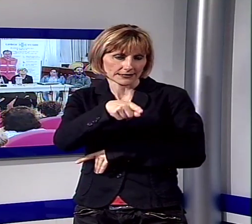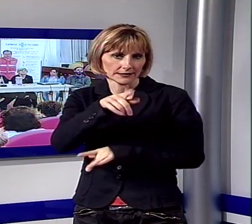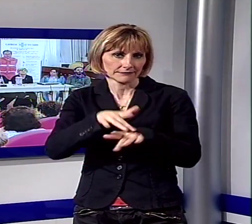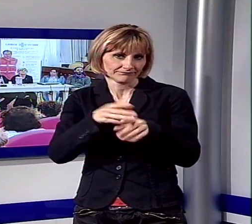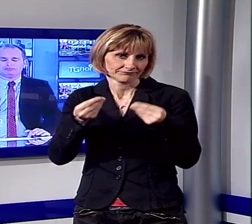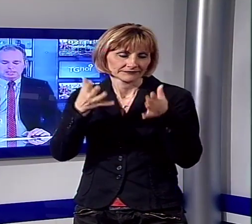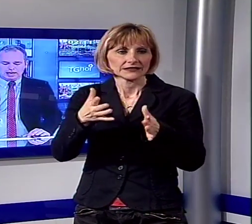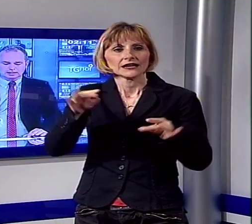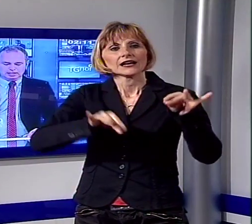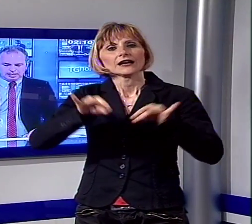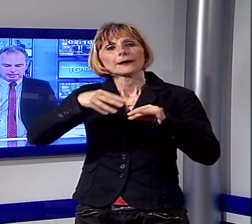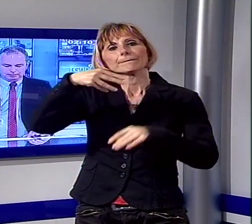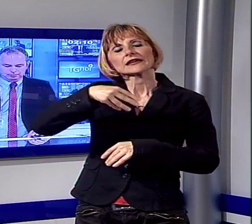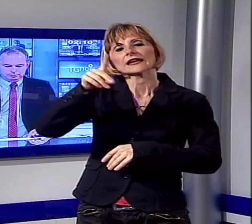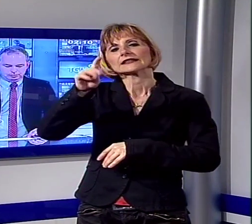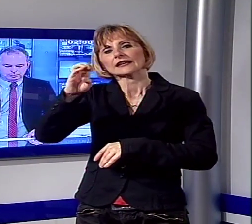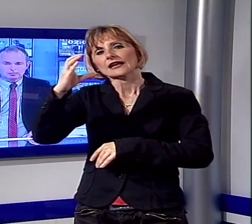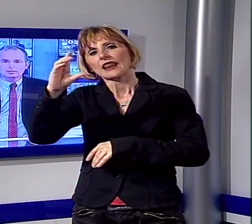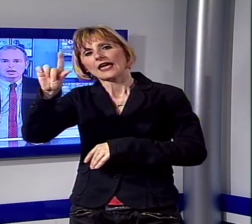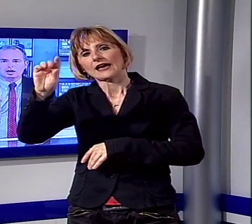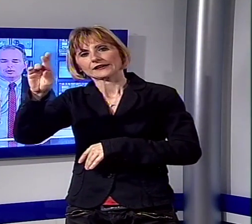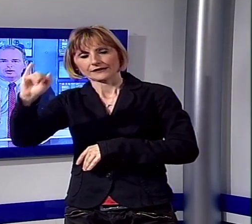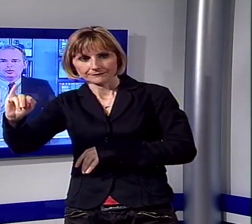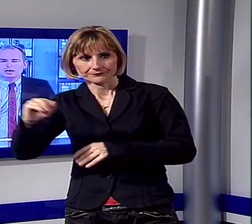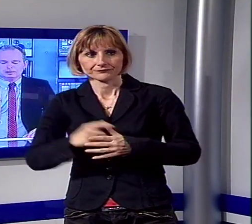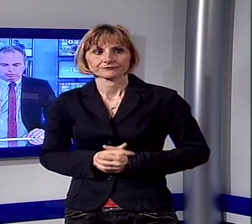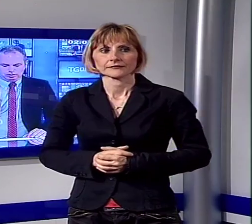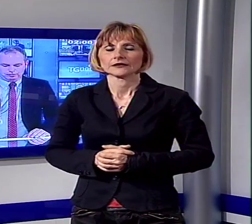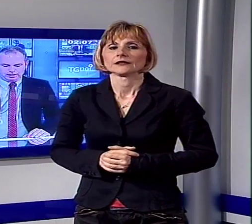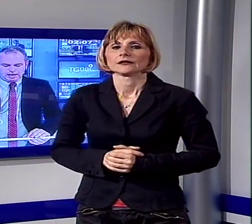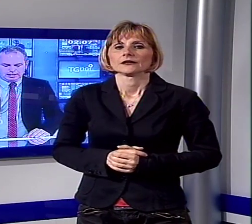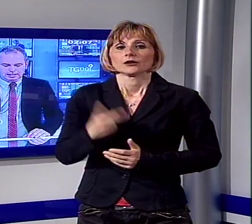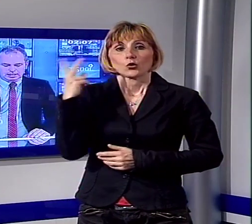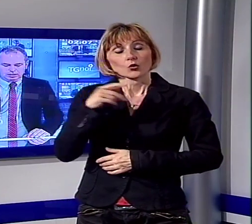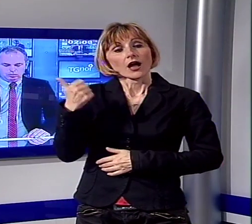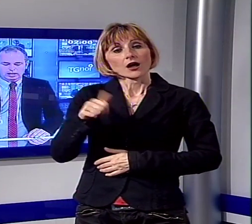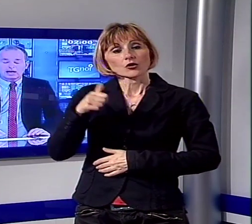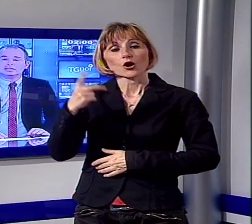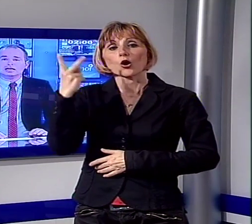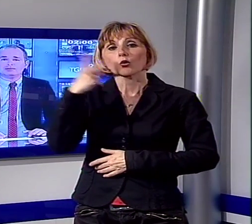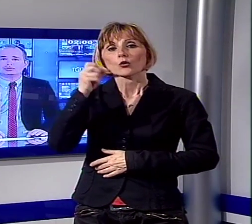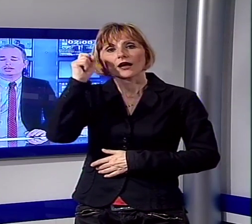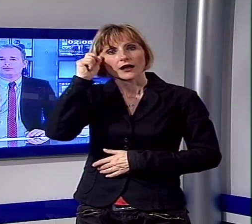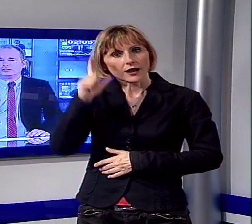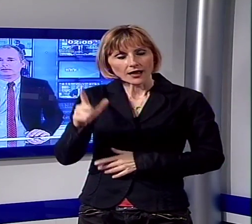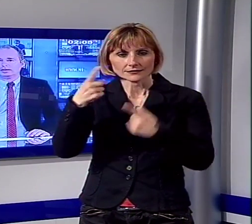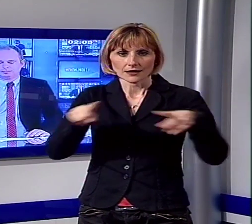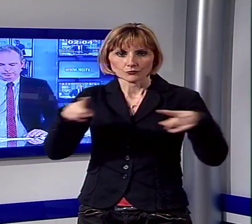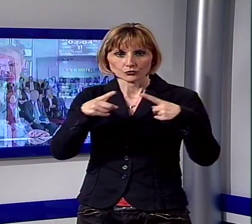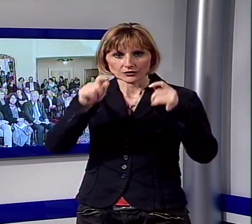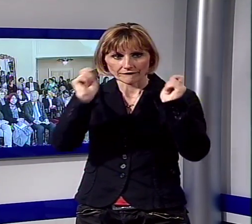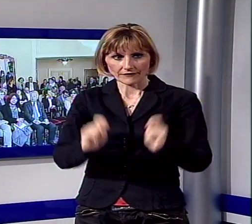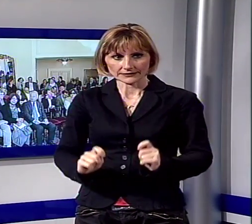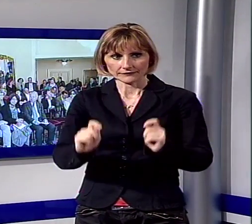regia è di Mia Declare. Ancora Lucca ha preso il via il Lucca Classica Music Festival.